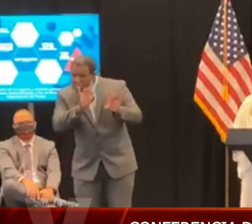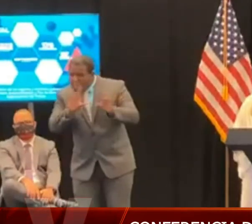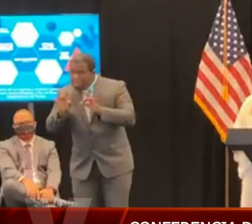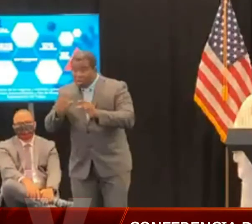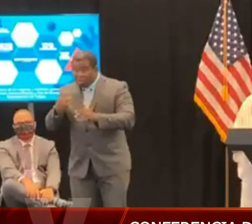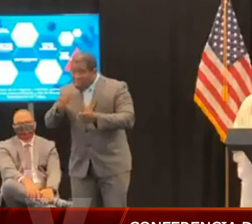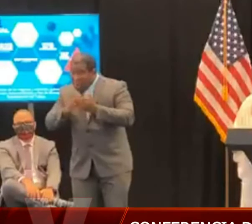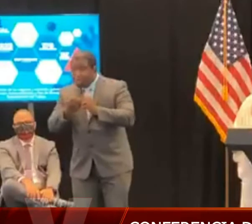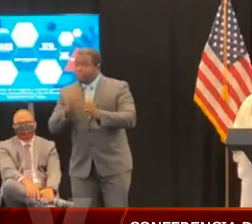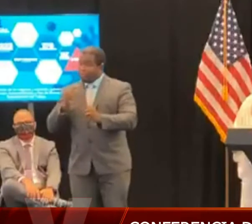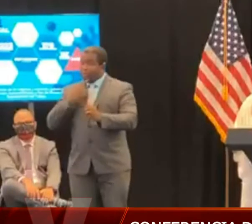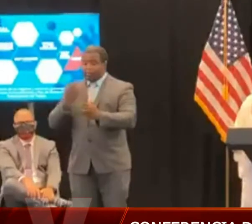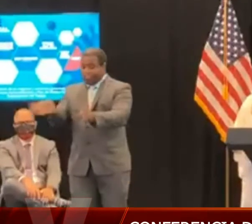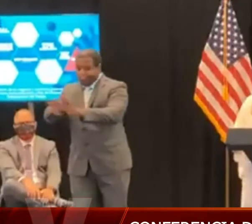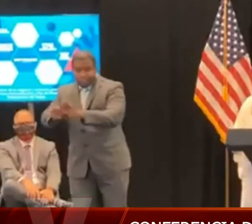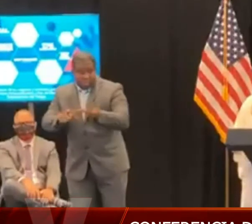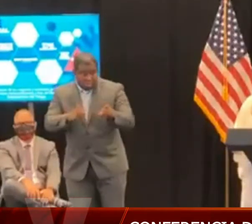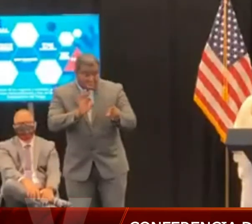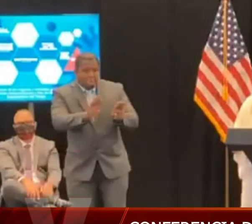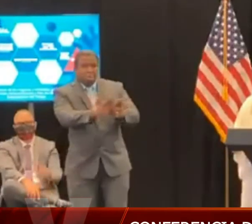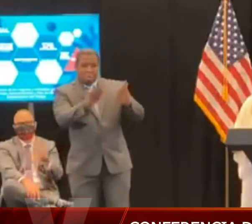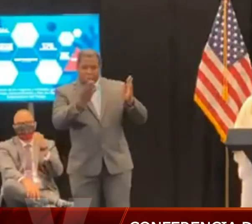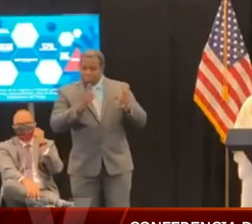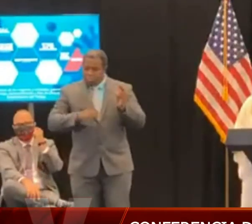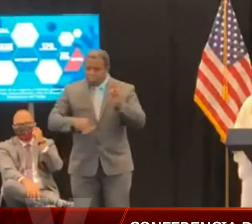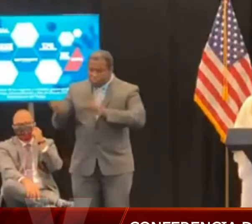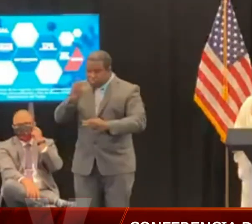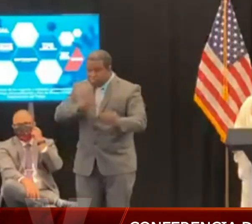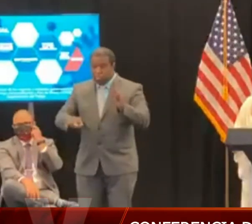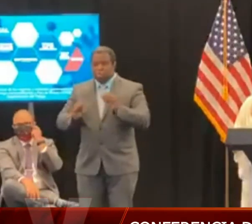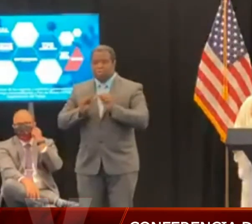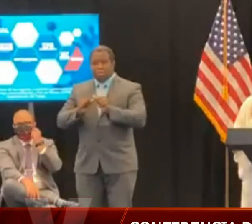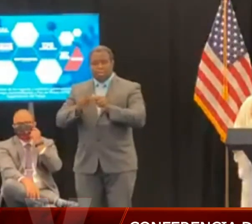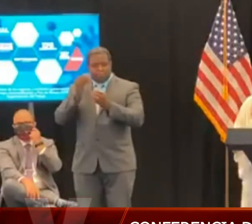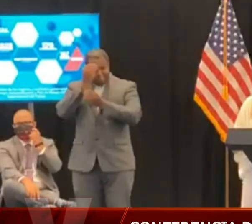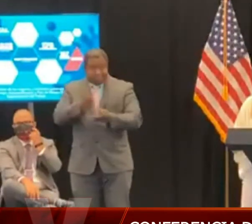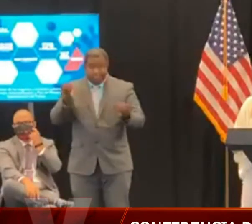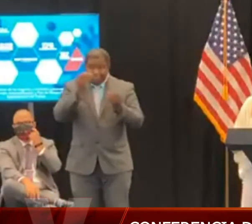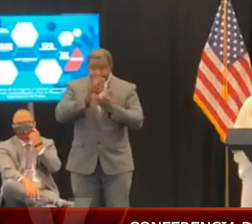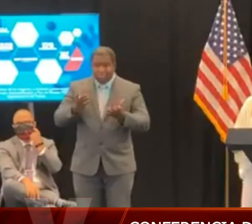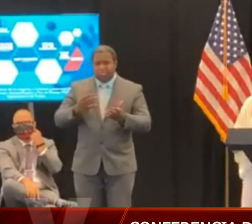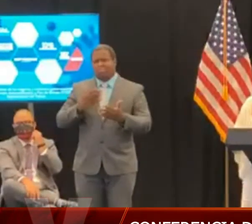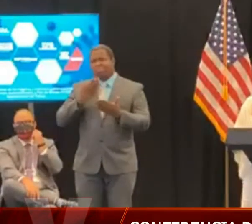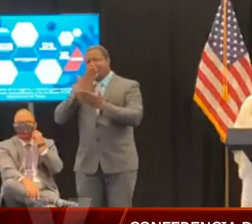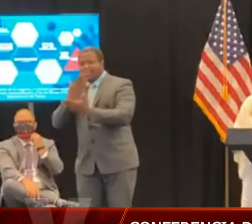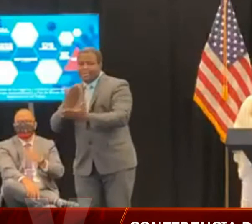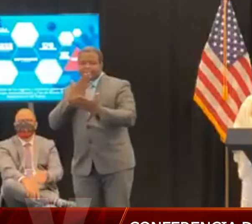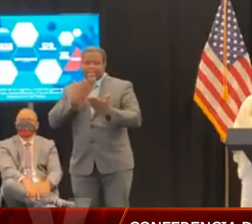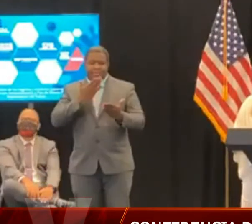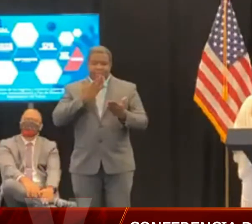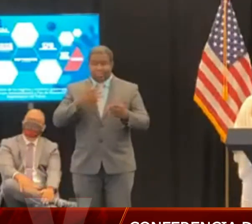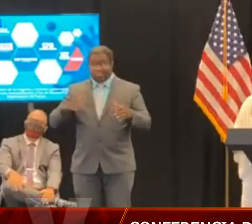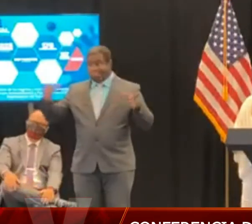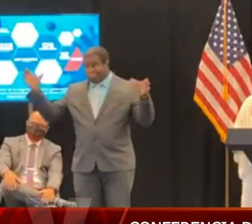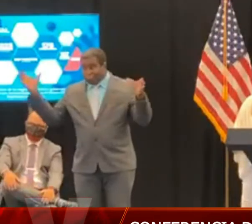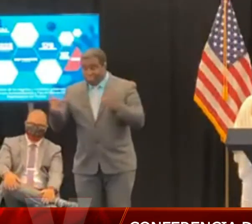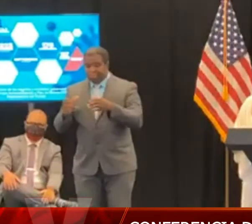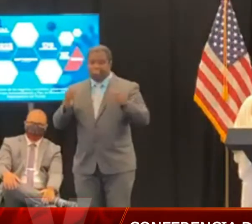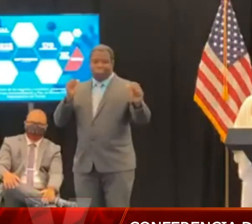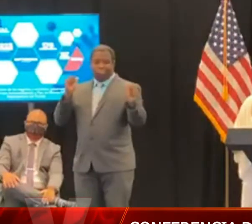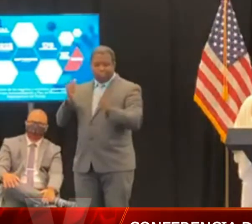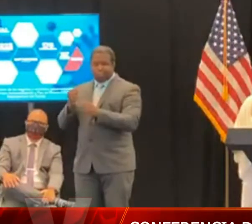continúan dando y brindando los miembros del Task Force Médico y Económico. Ambos grupos